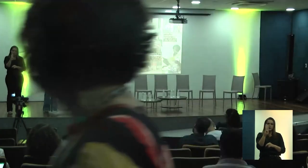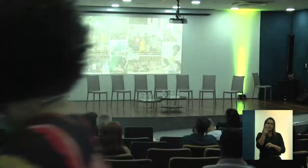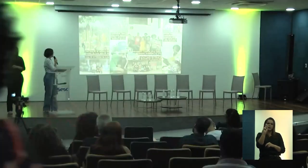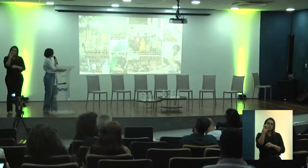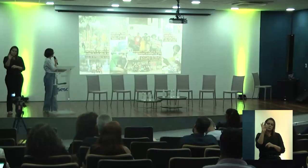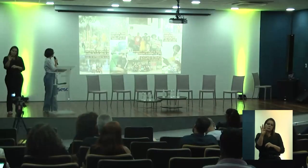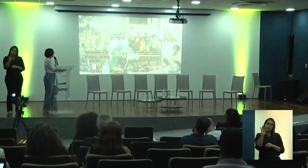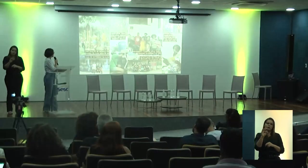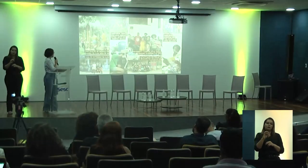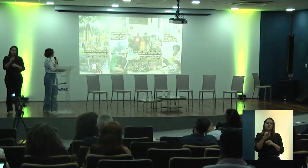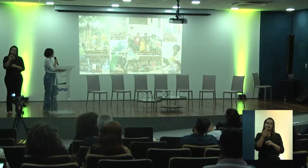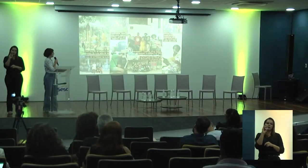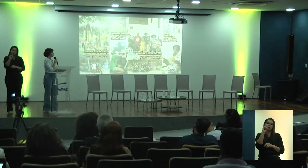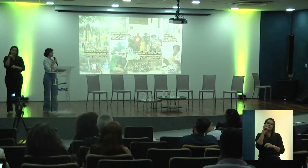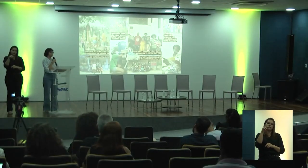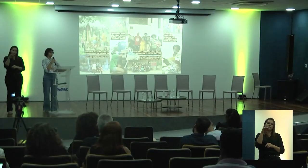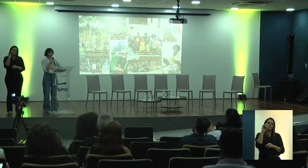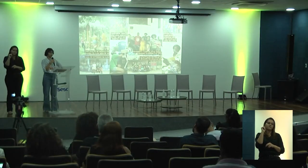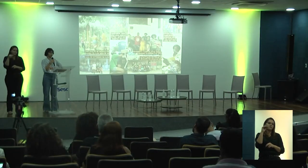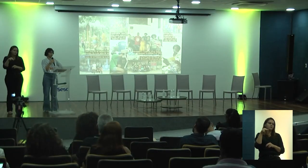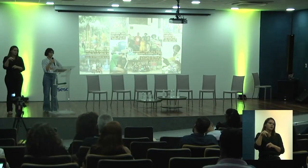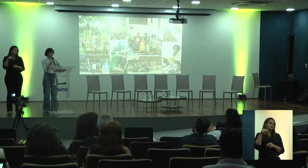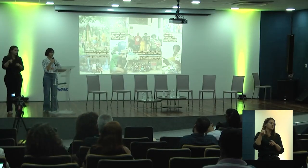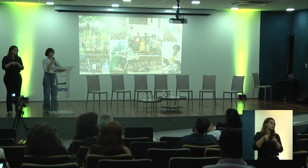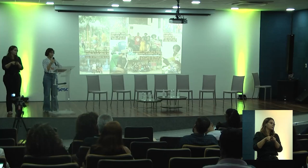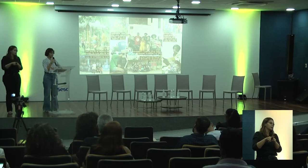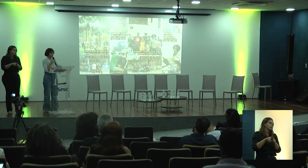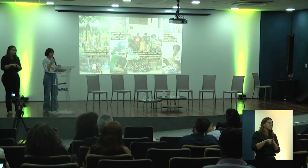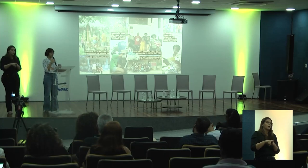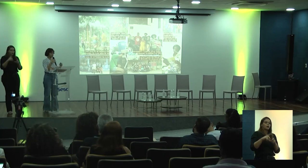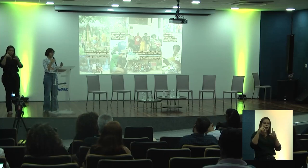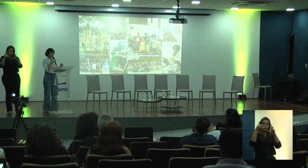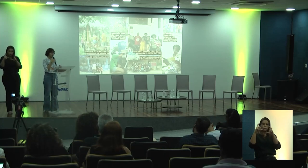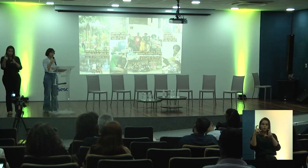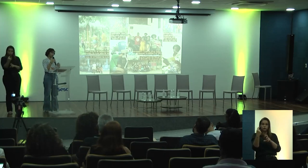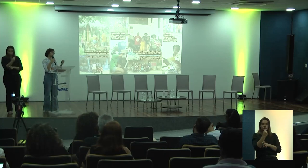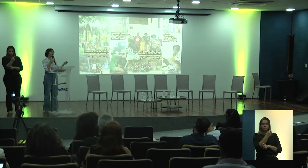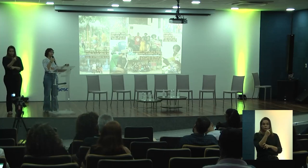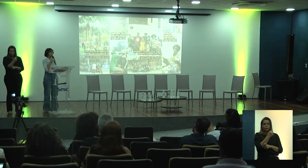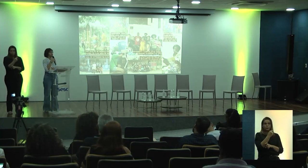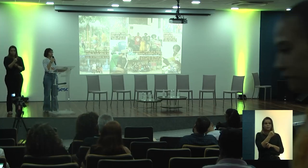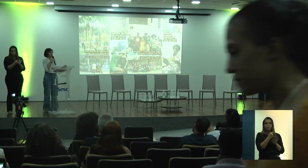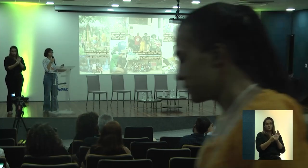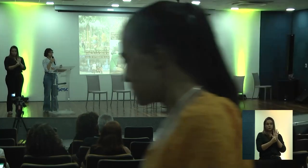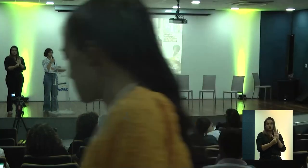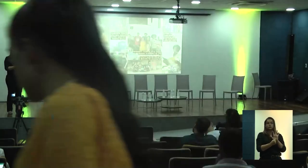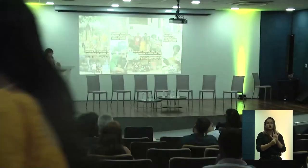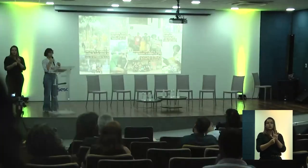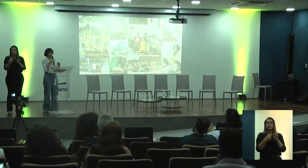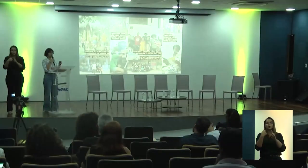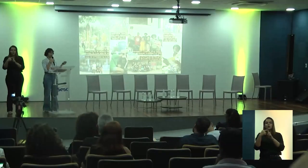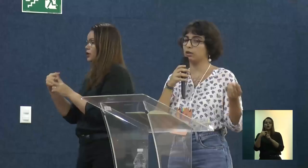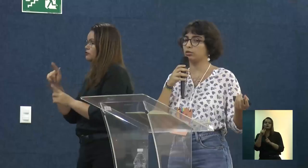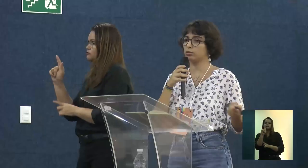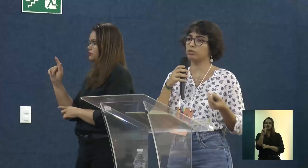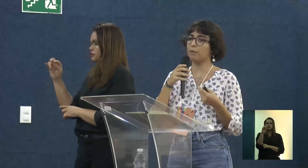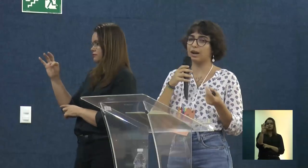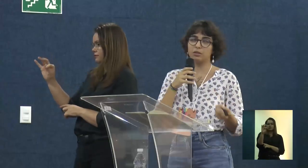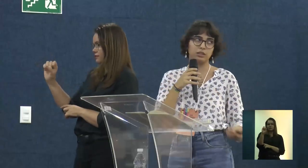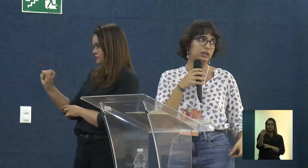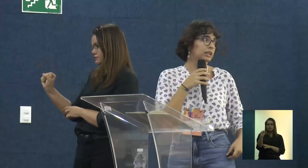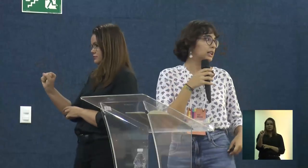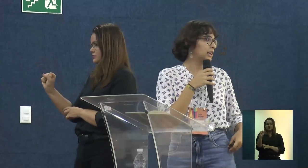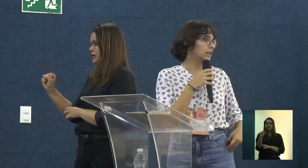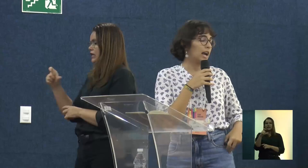Aqui é umas fotos de algumas ações que a gente já teve, porque aqueles GTs são só uma exemplificação, mas a gente acaba tendo vários outros